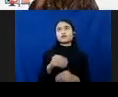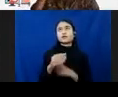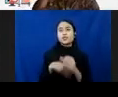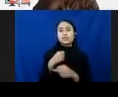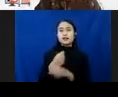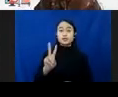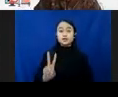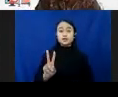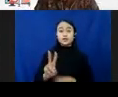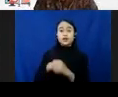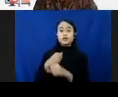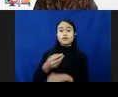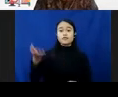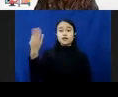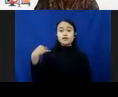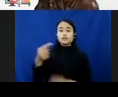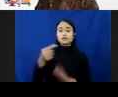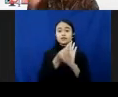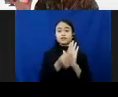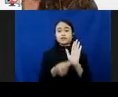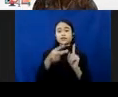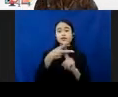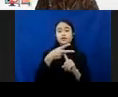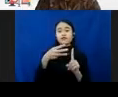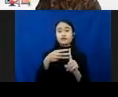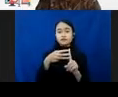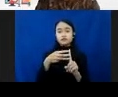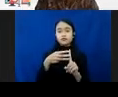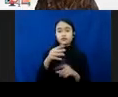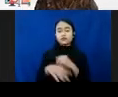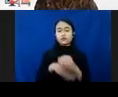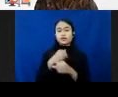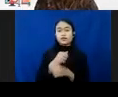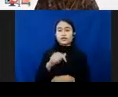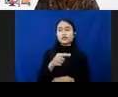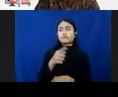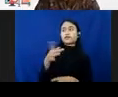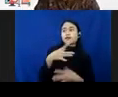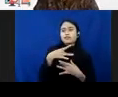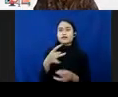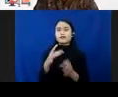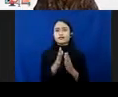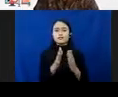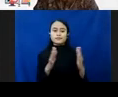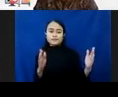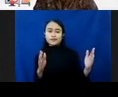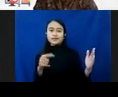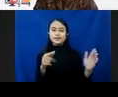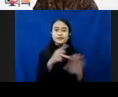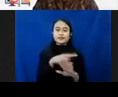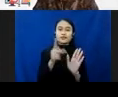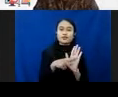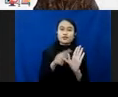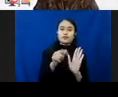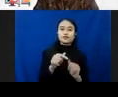Tahun lalu kami didanain oleh Facebook. Tahun ini mereka merasa tertarik untuk memperpanjang projek itu. Dianggap belum